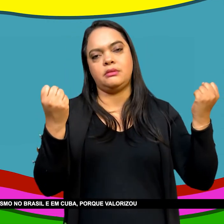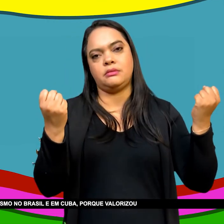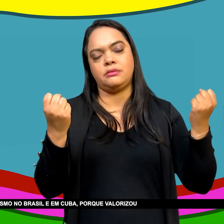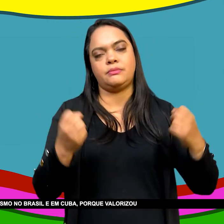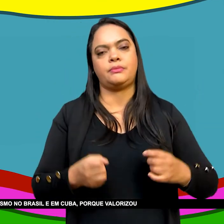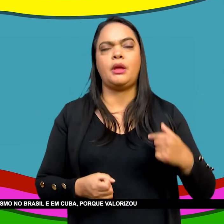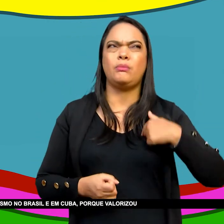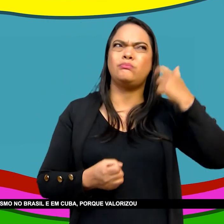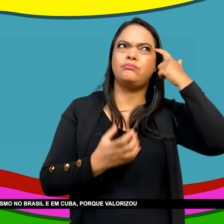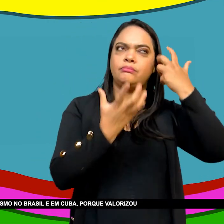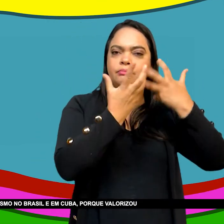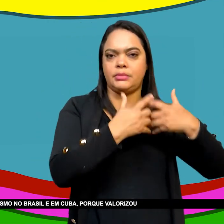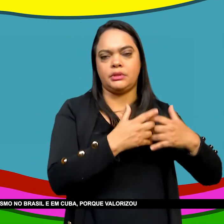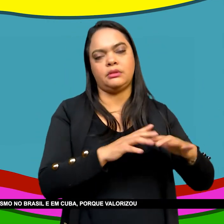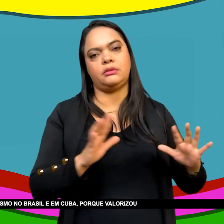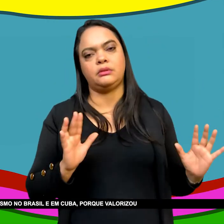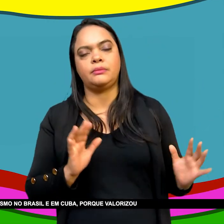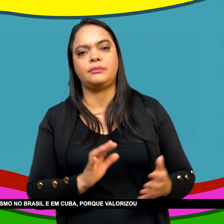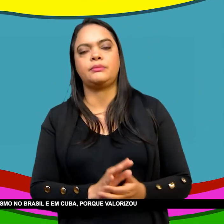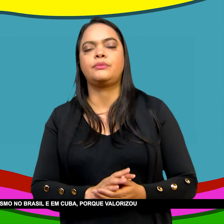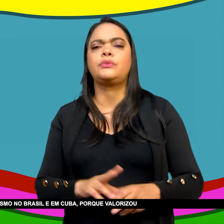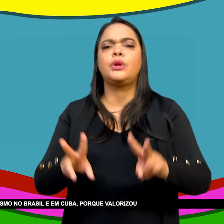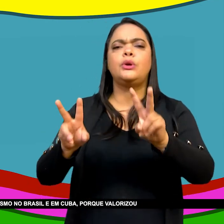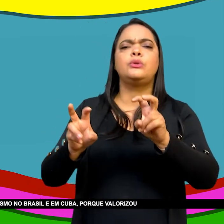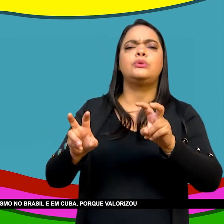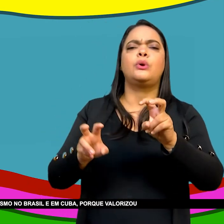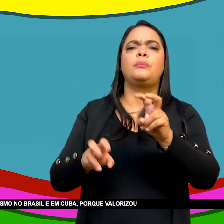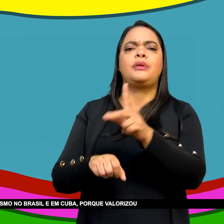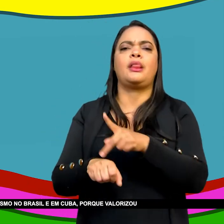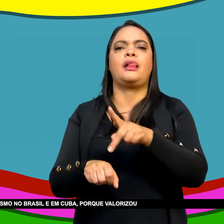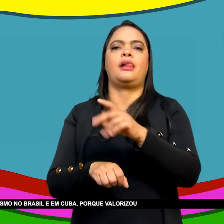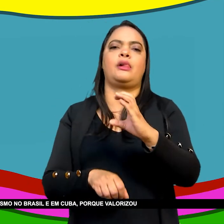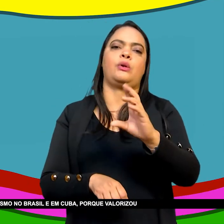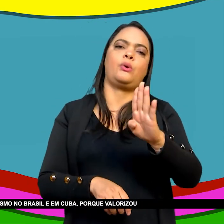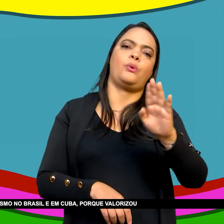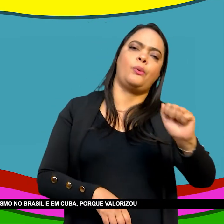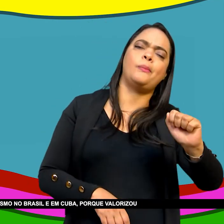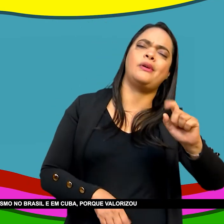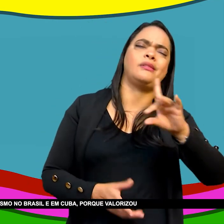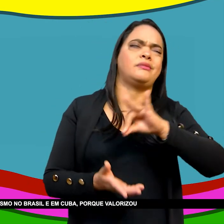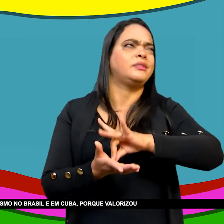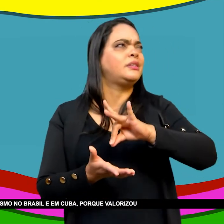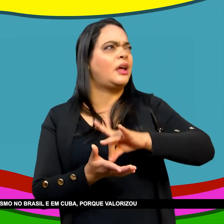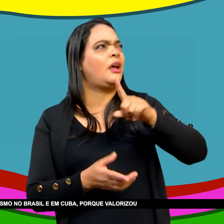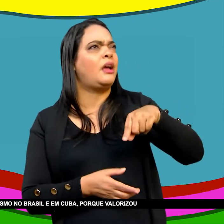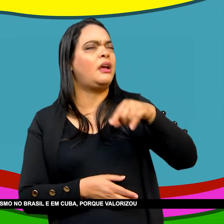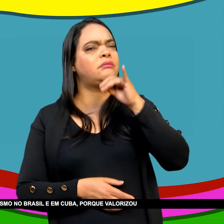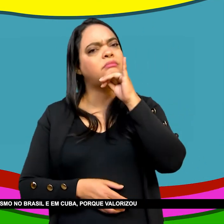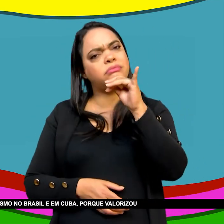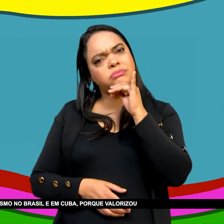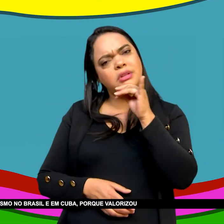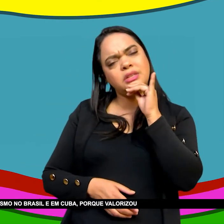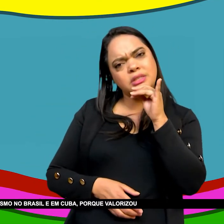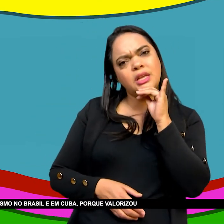contrário A revolução Do Haiti Reforçou O escravismo No Brasil Em Cuba Porque